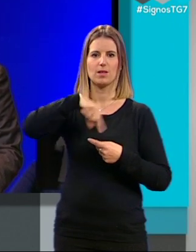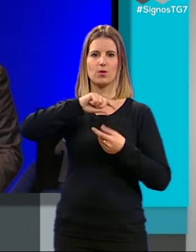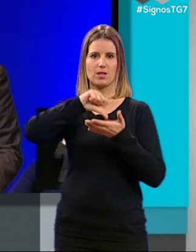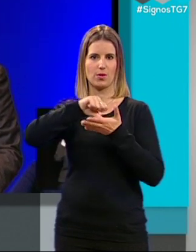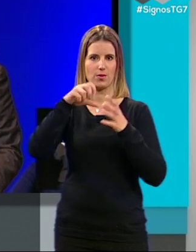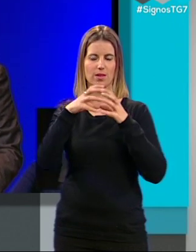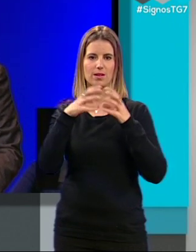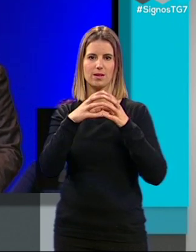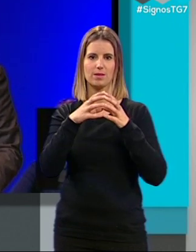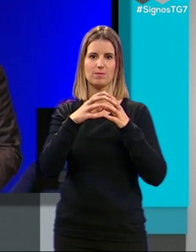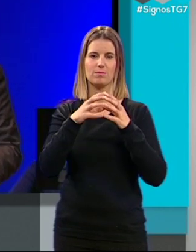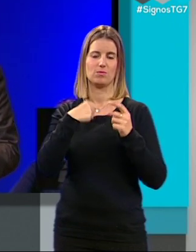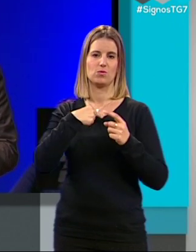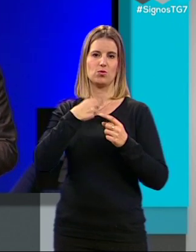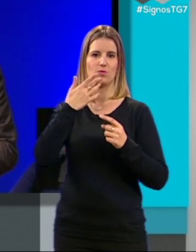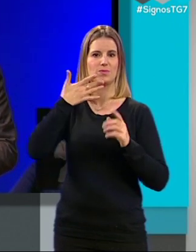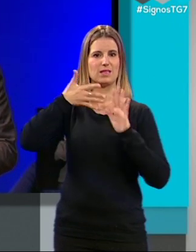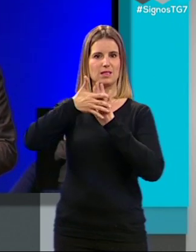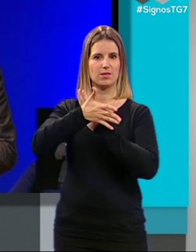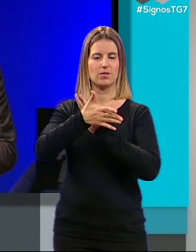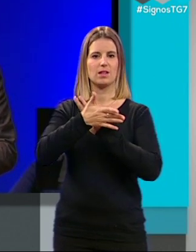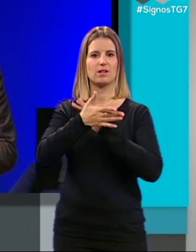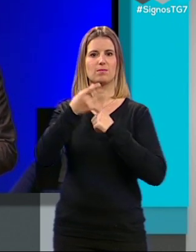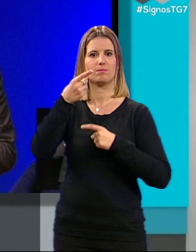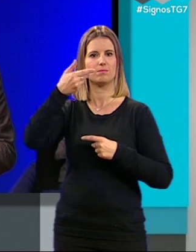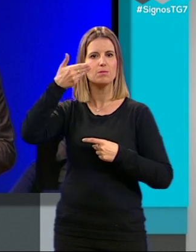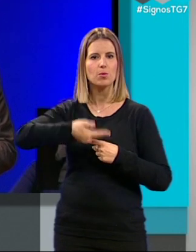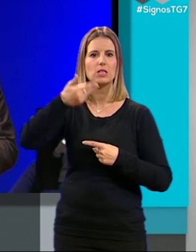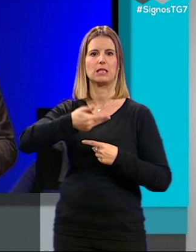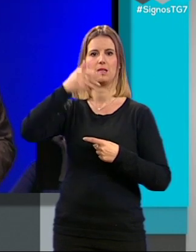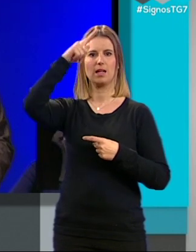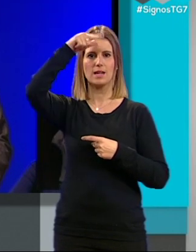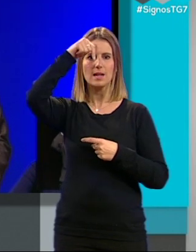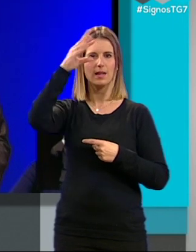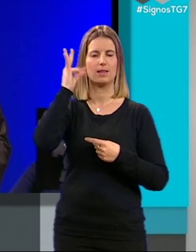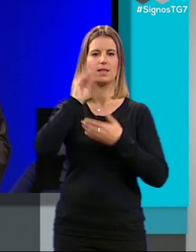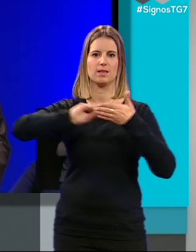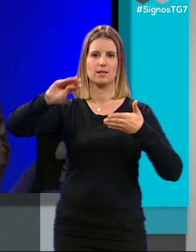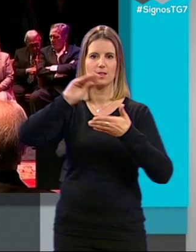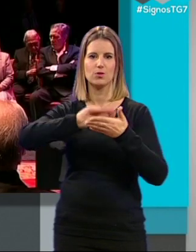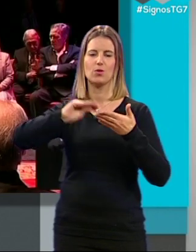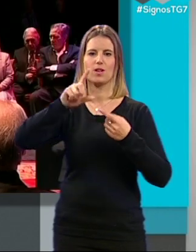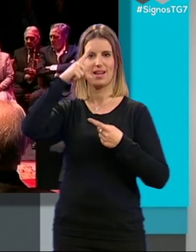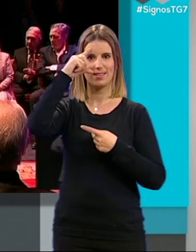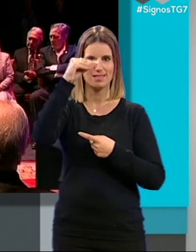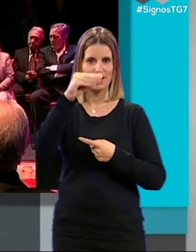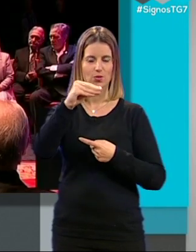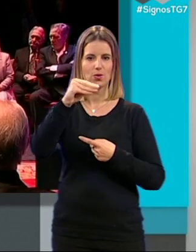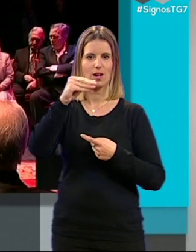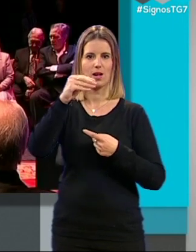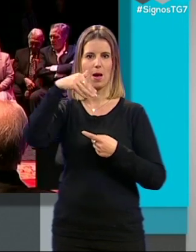ciudad. Me estoy refiriendo a la insigne catedrática, escritora e intelectual